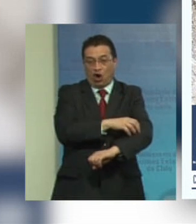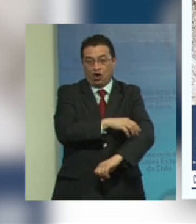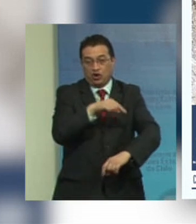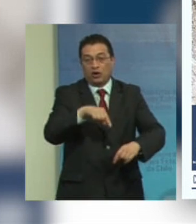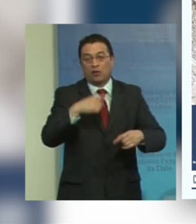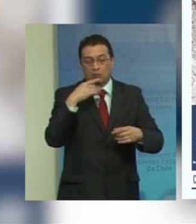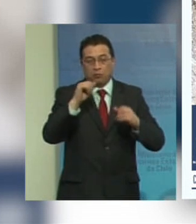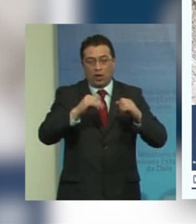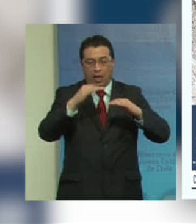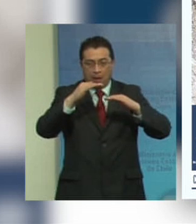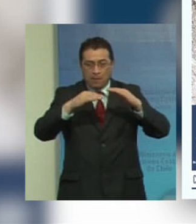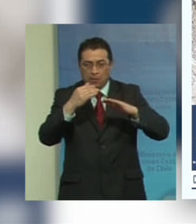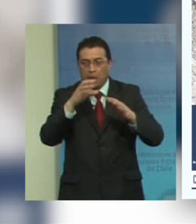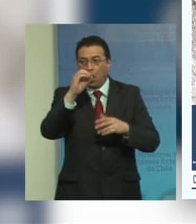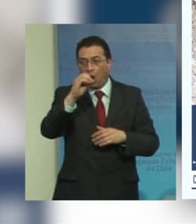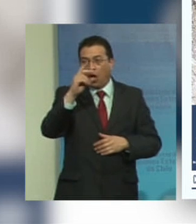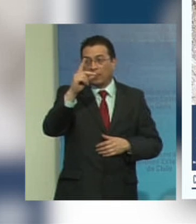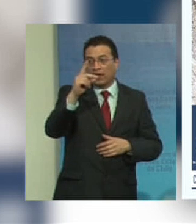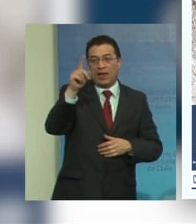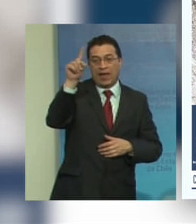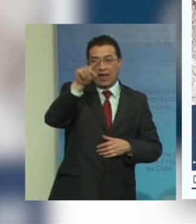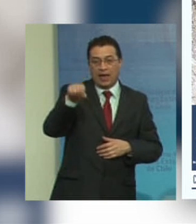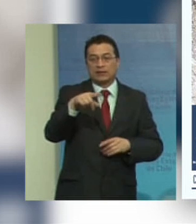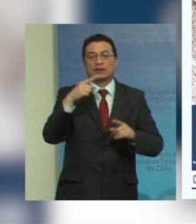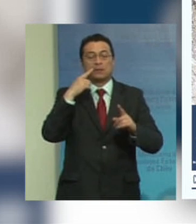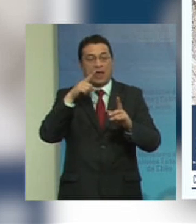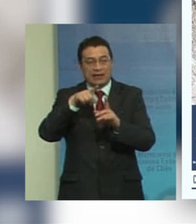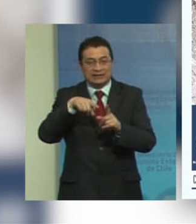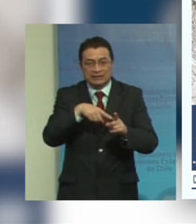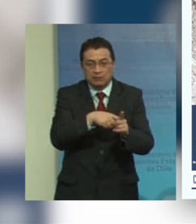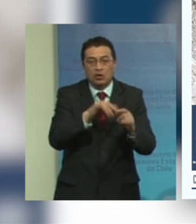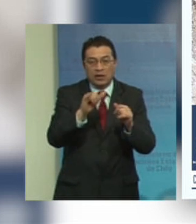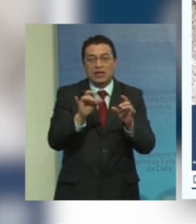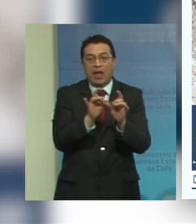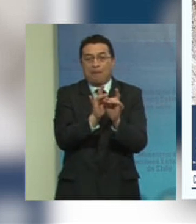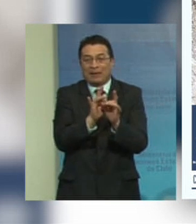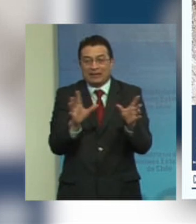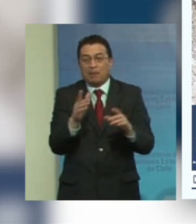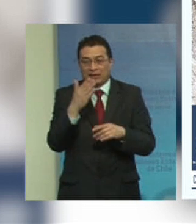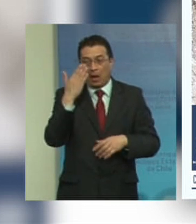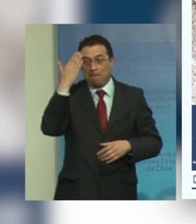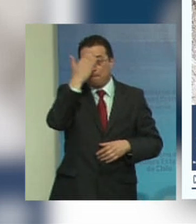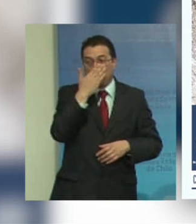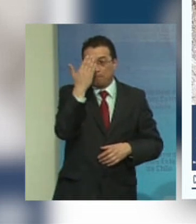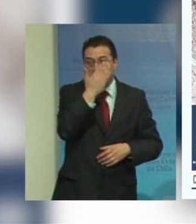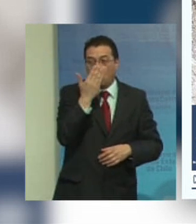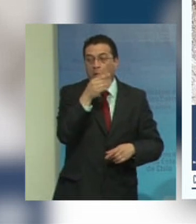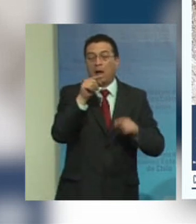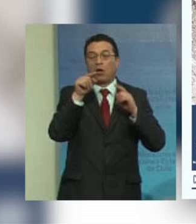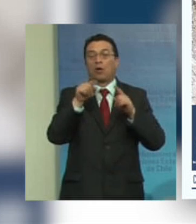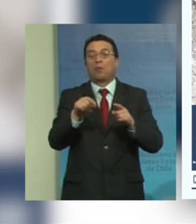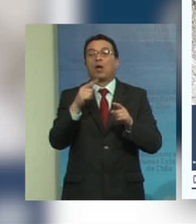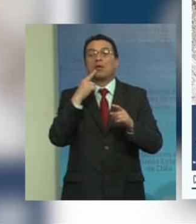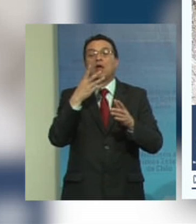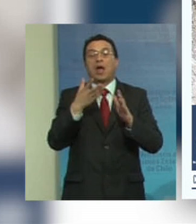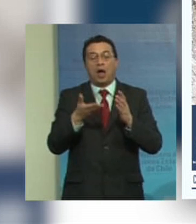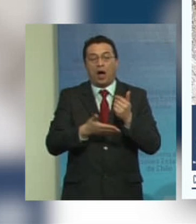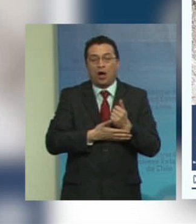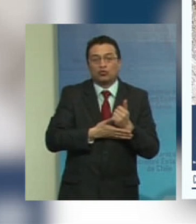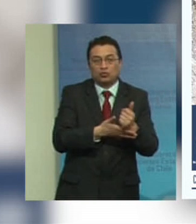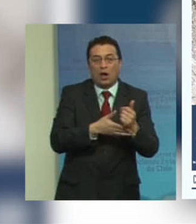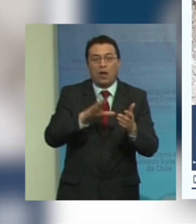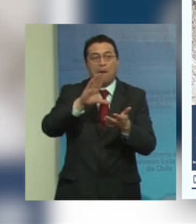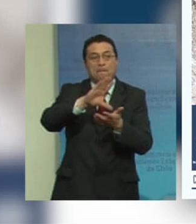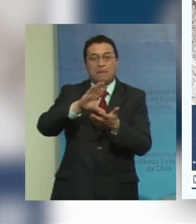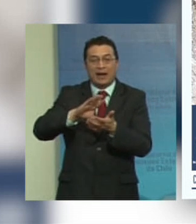con la medición de los ODS con el seguimiento y estamos especialmente preocupados en contribuir con los países para